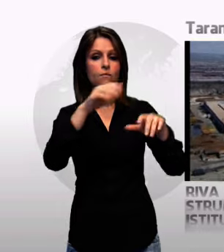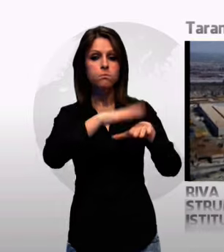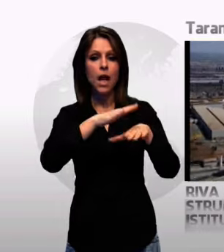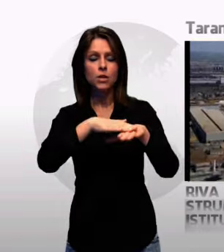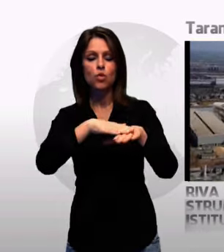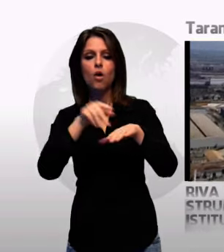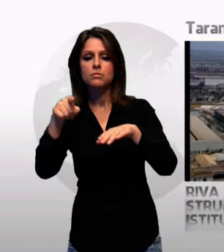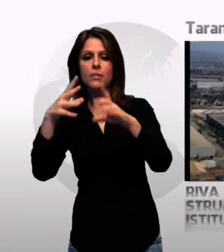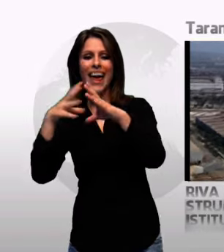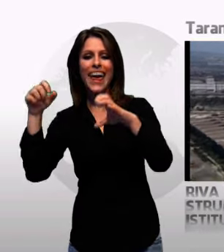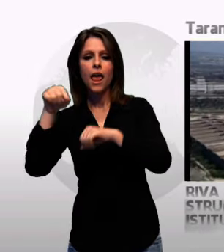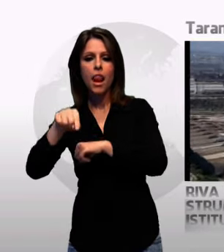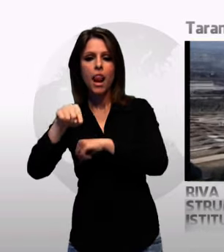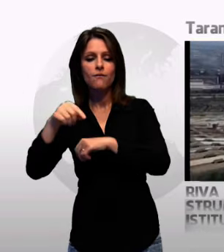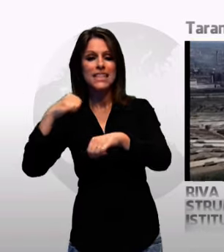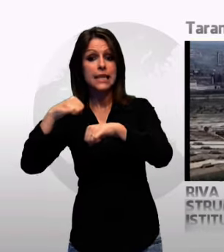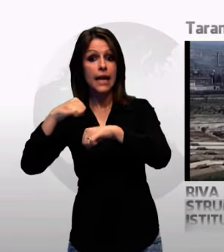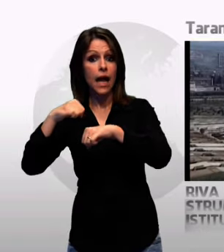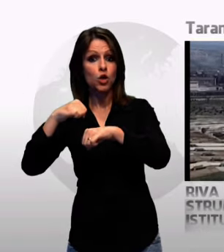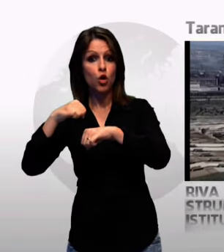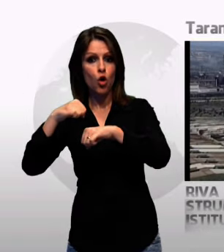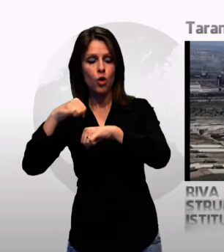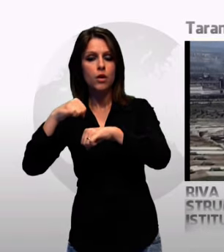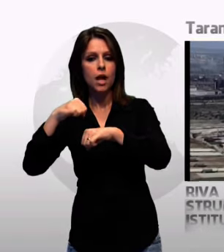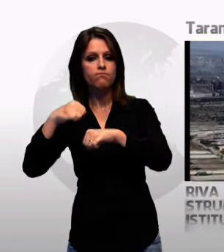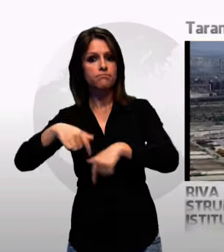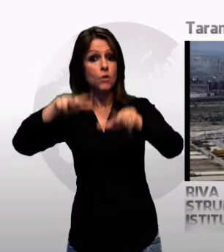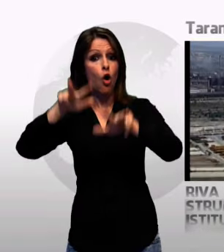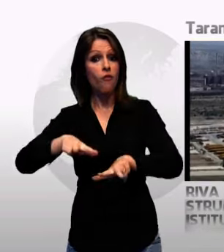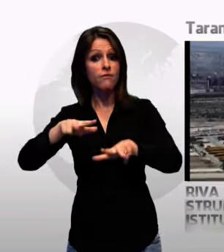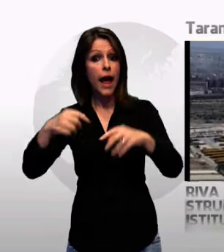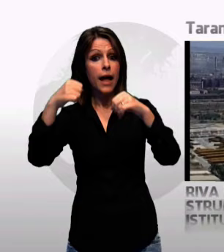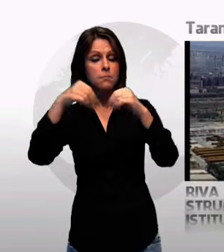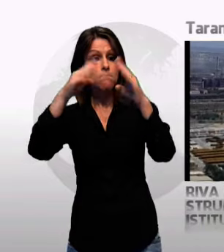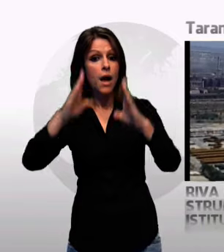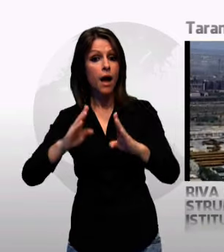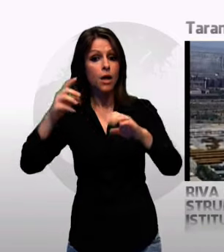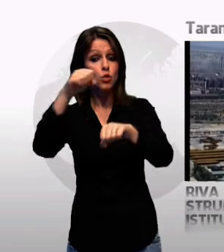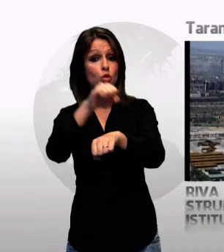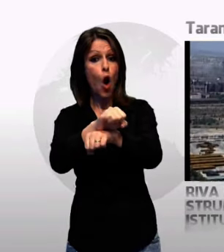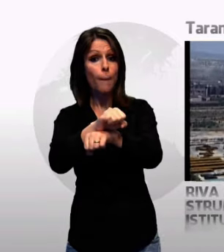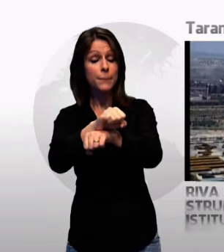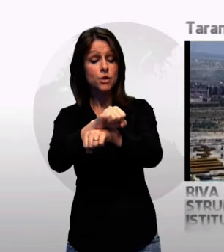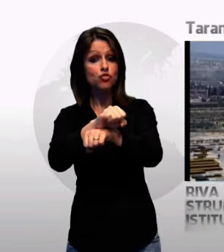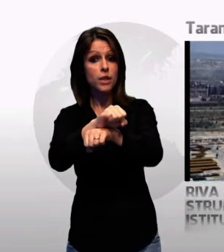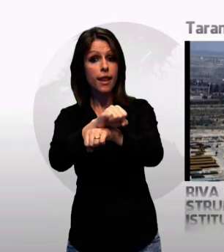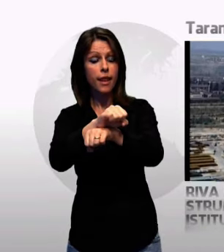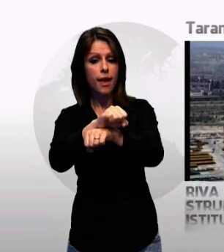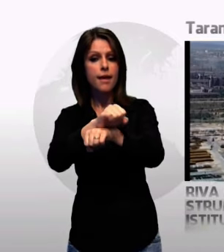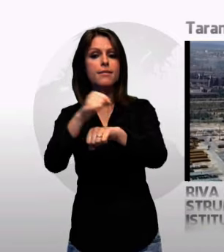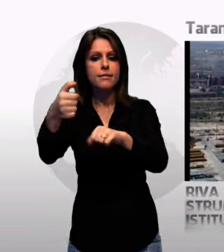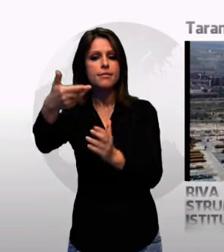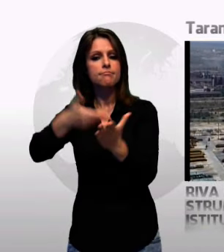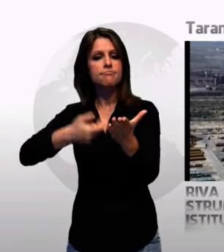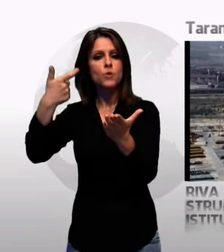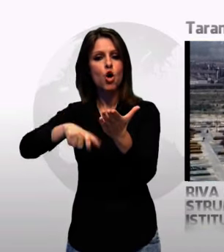stabilimento di Taranto. Secondo i giudici della prima sezione penale della Cassazione, i due sono pericolosi